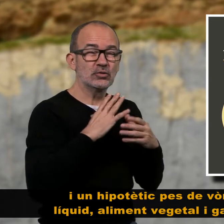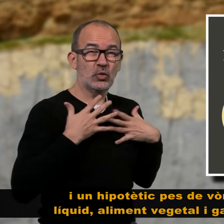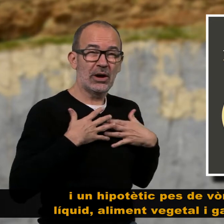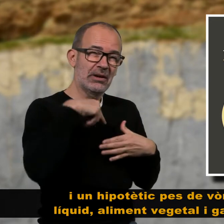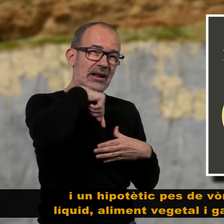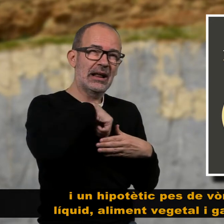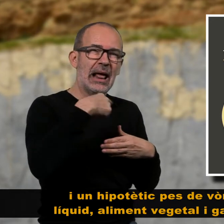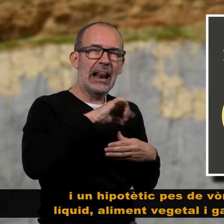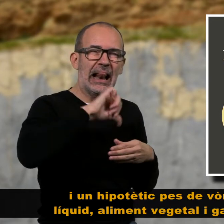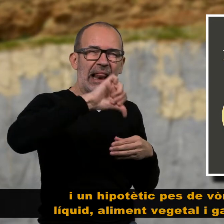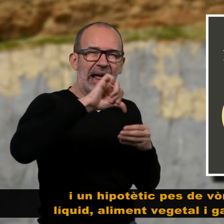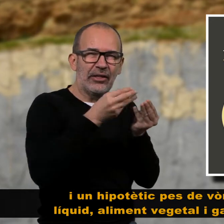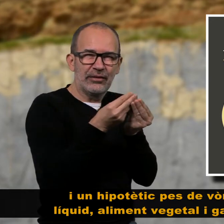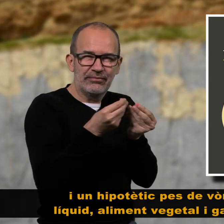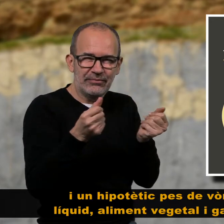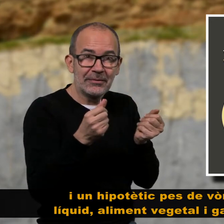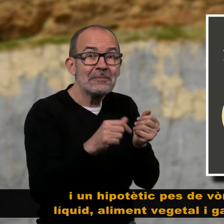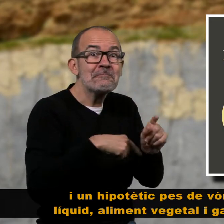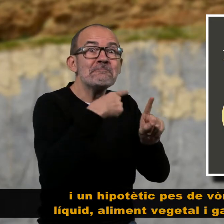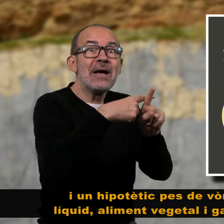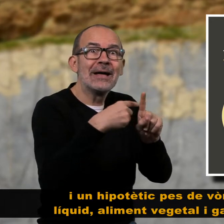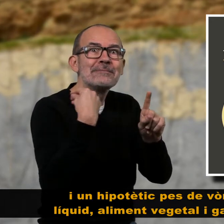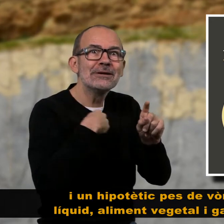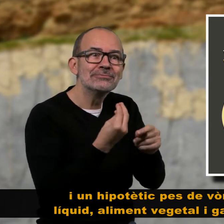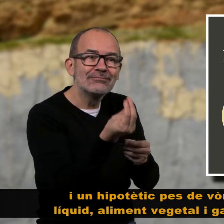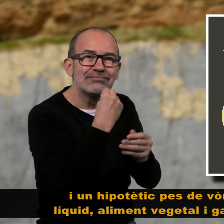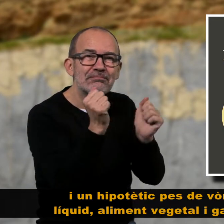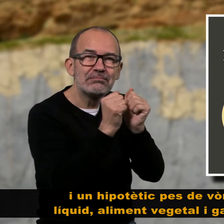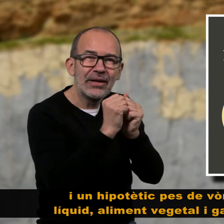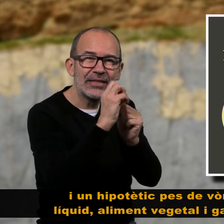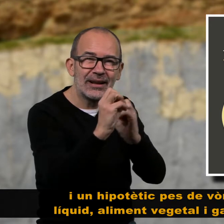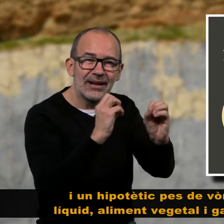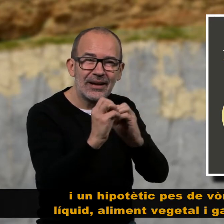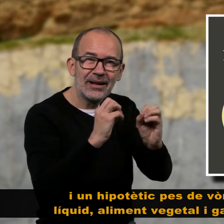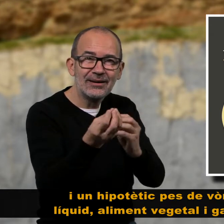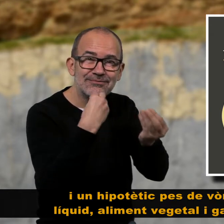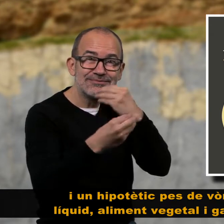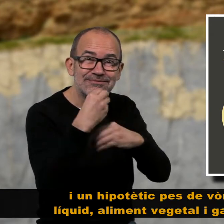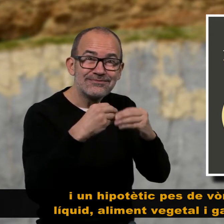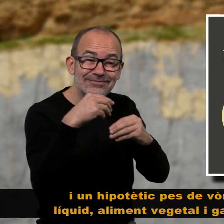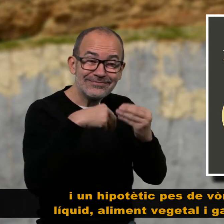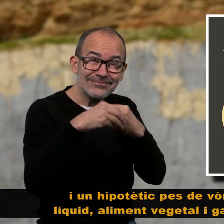suficient perquè els vòmits provocats esdevinguessin una bona defensa. Fins